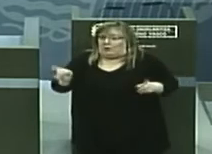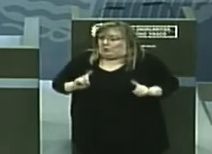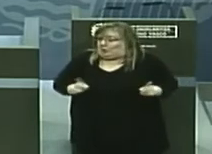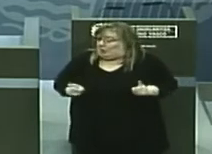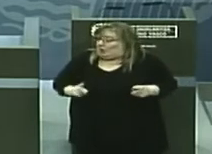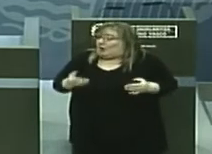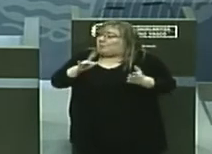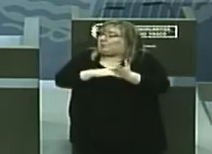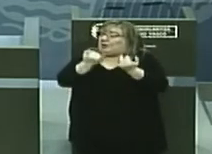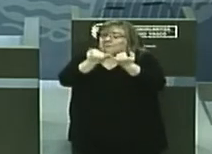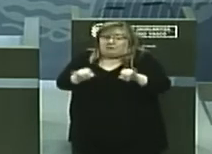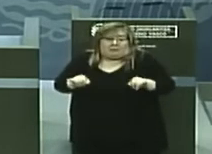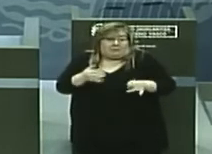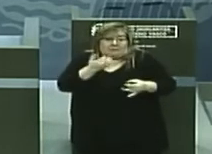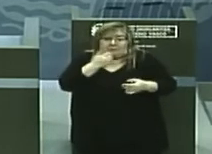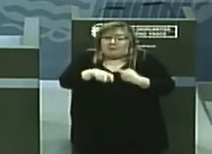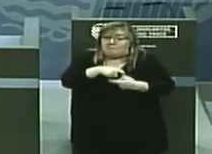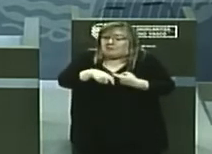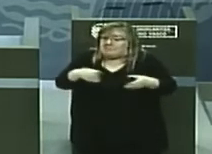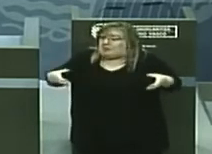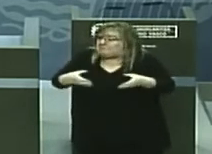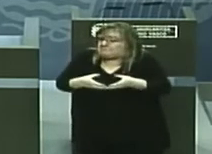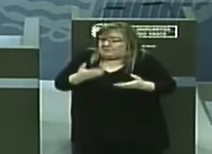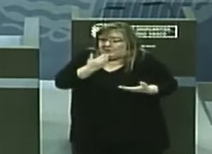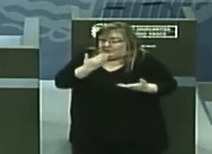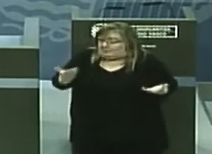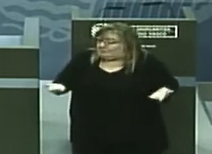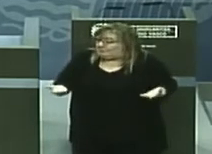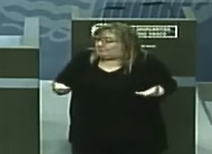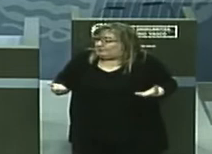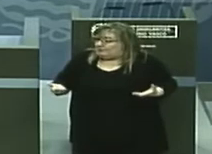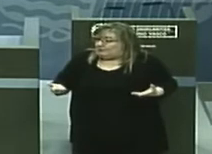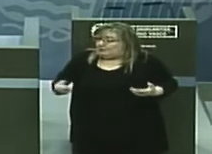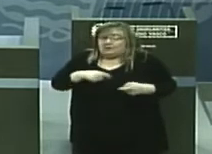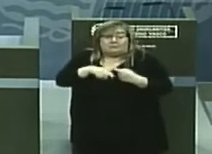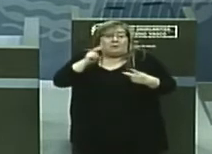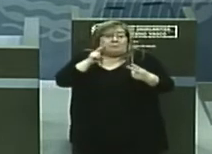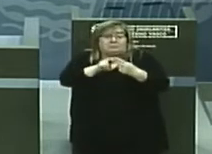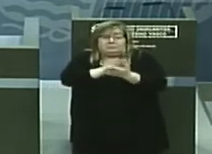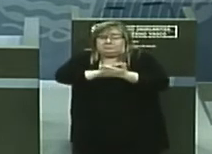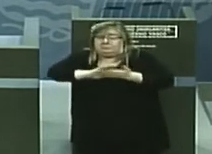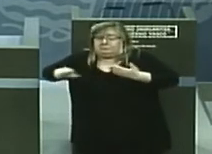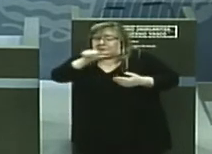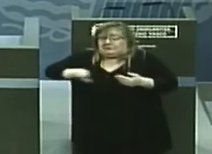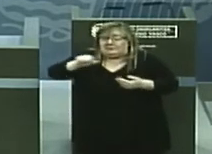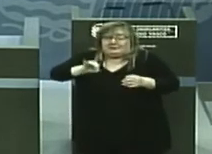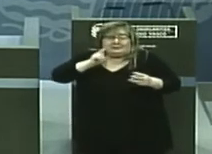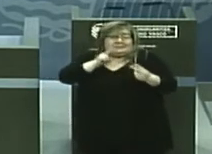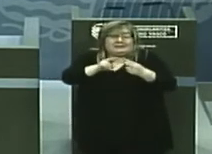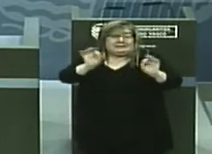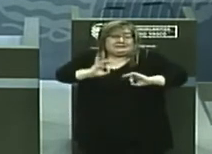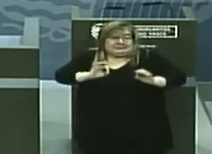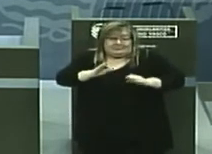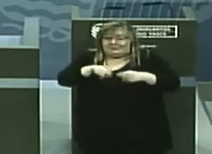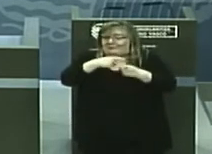es una celebración familiar que en ocasiones no se han visto durante semanas con familiares